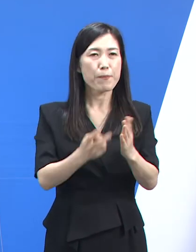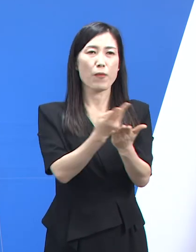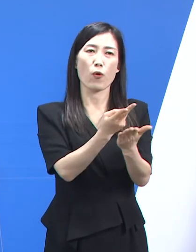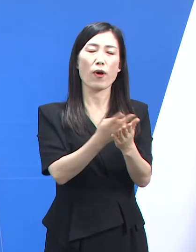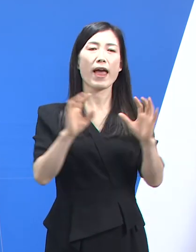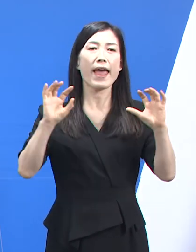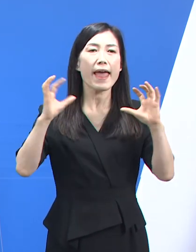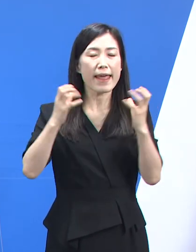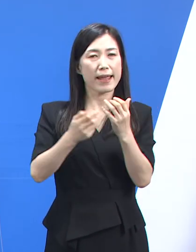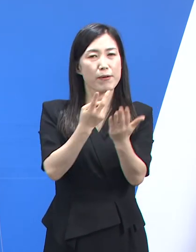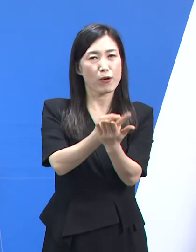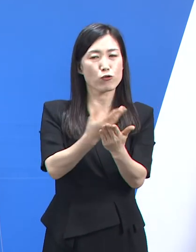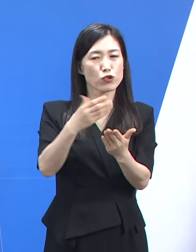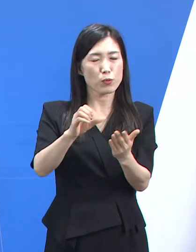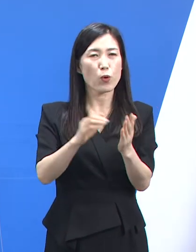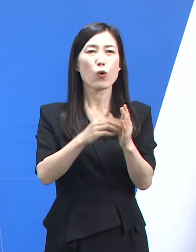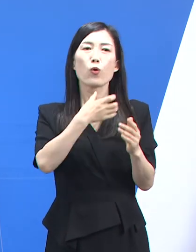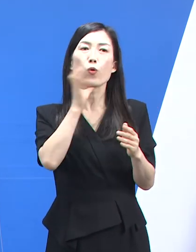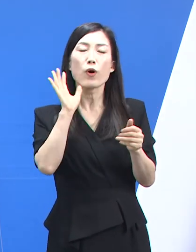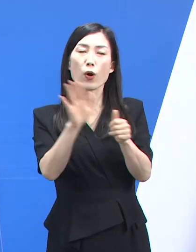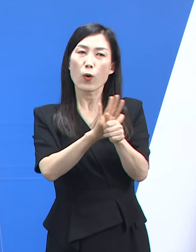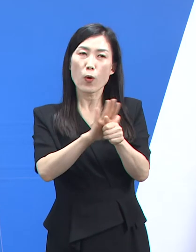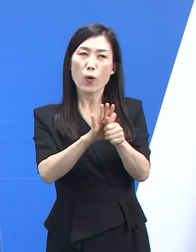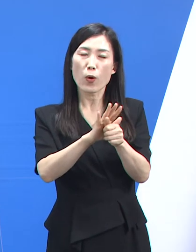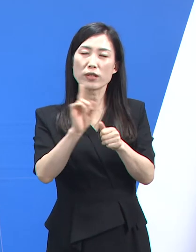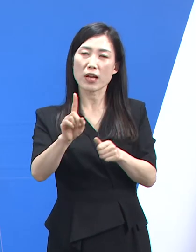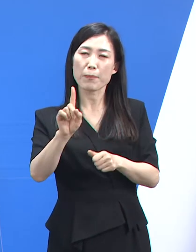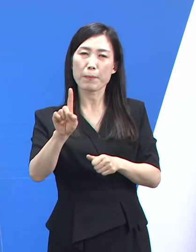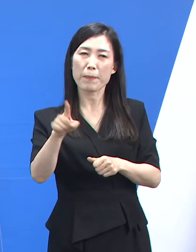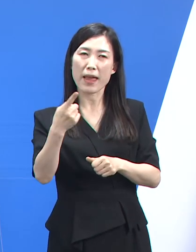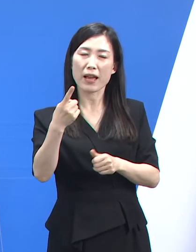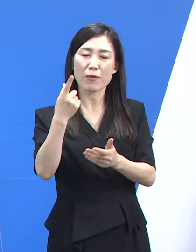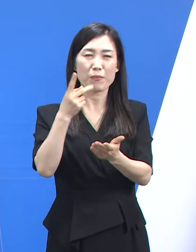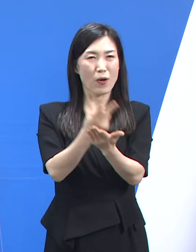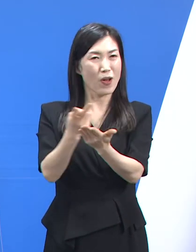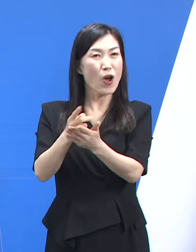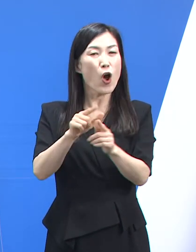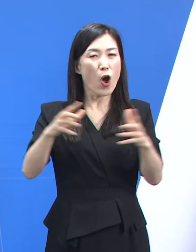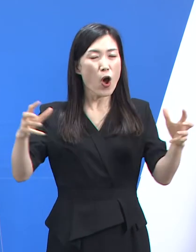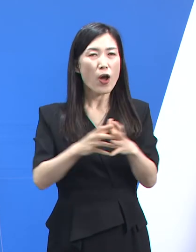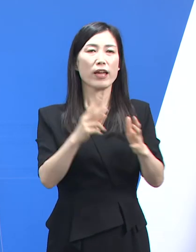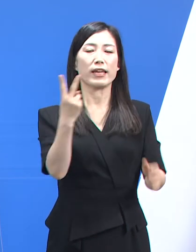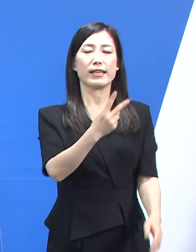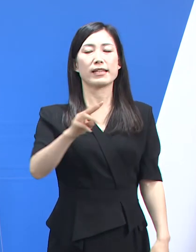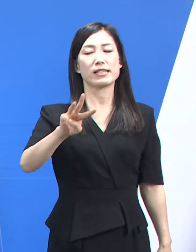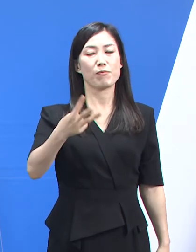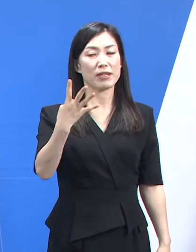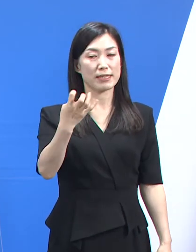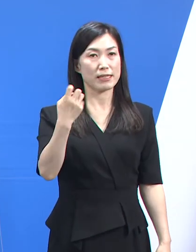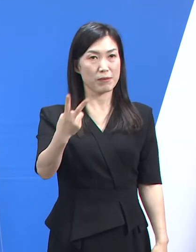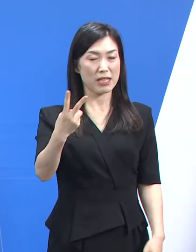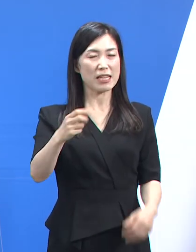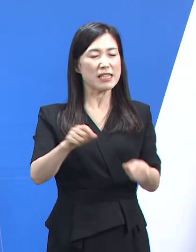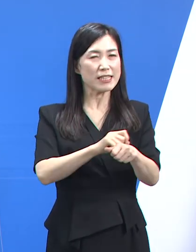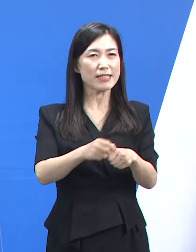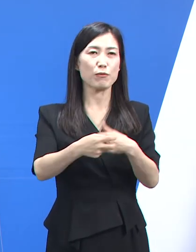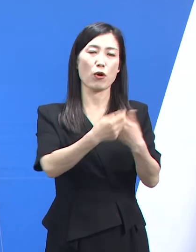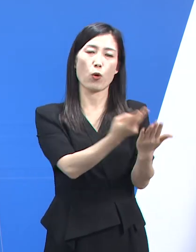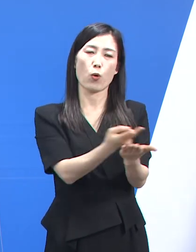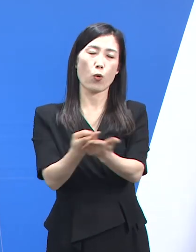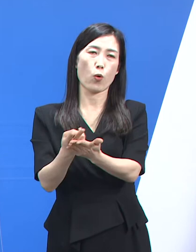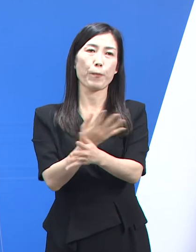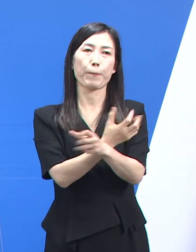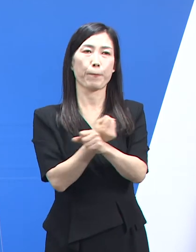945병상, 노인요양 1182병상 등 2342병상을 확보하고 있습니다.